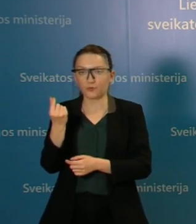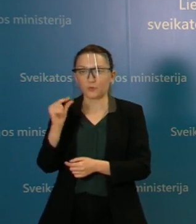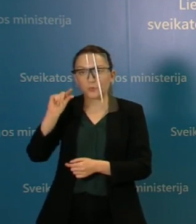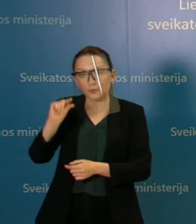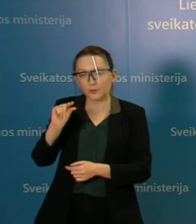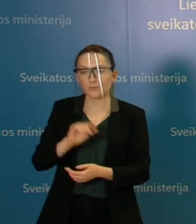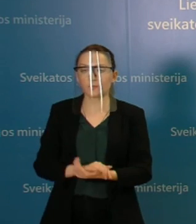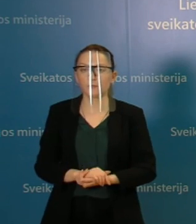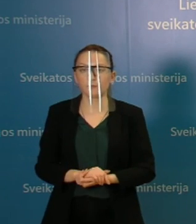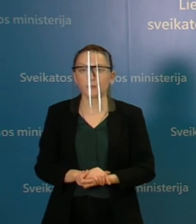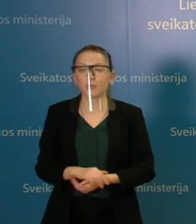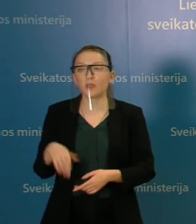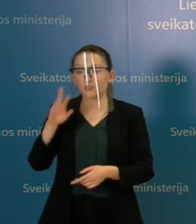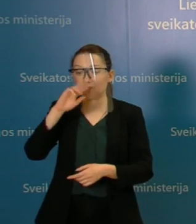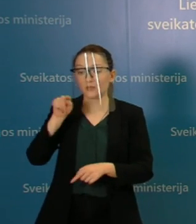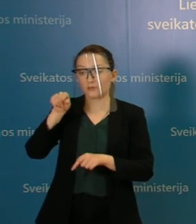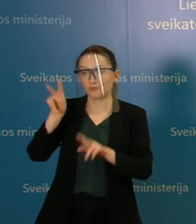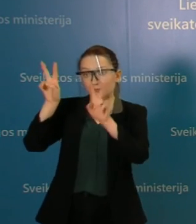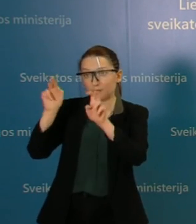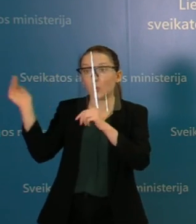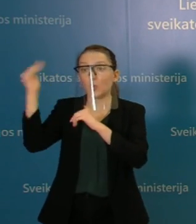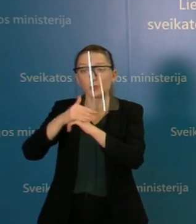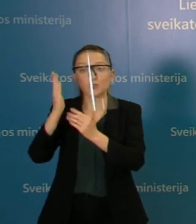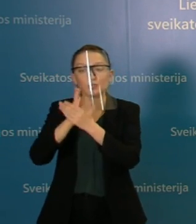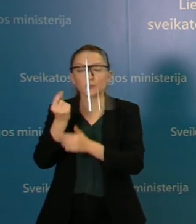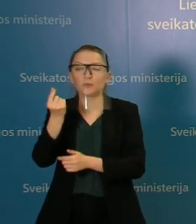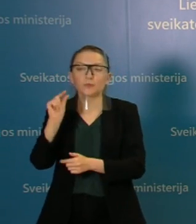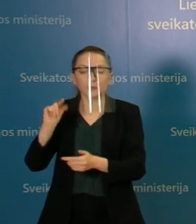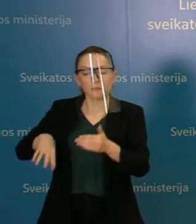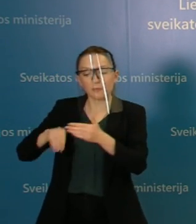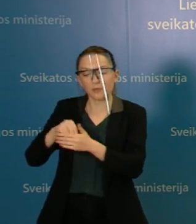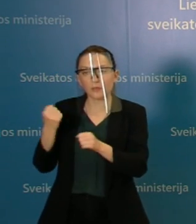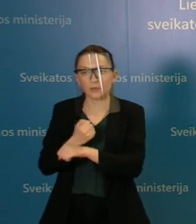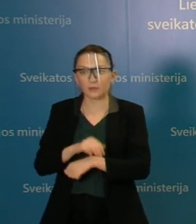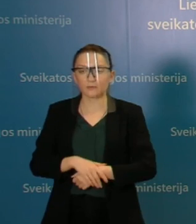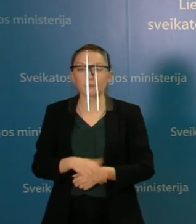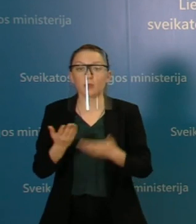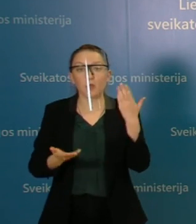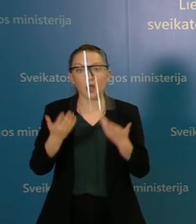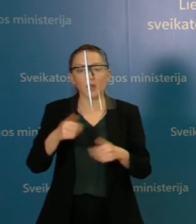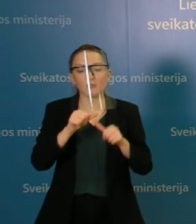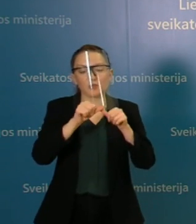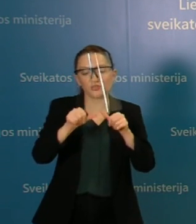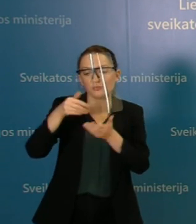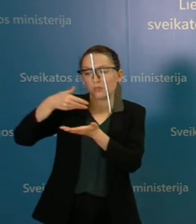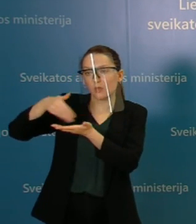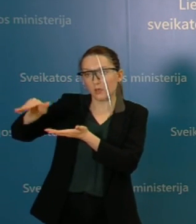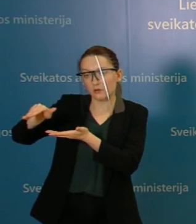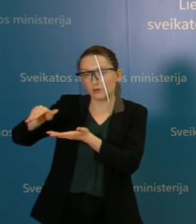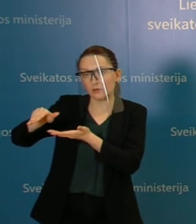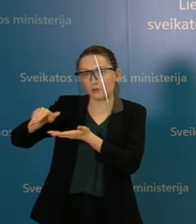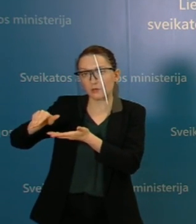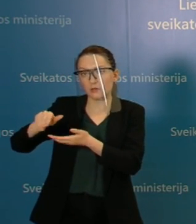yra kompensuojamas. Kitas variantas – atsisakyti tokių išimčių ir vis tik tai